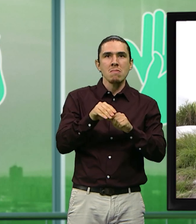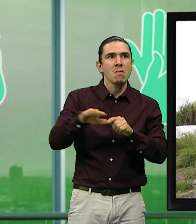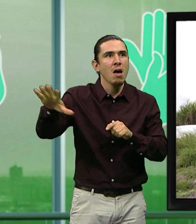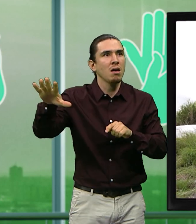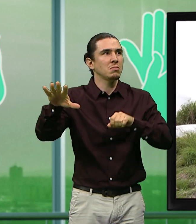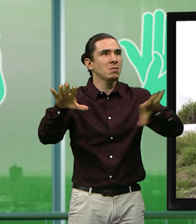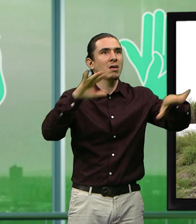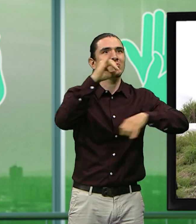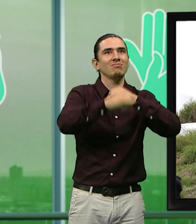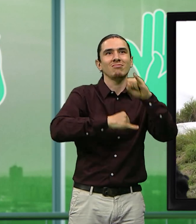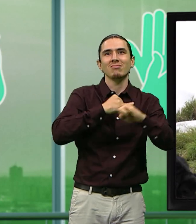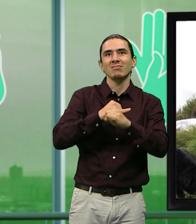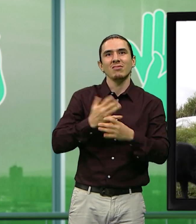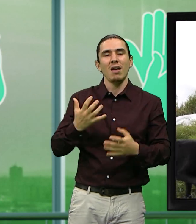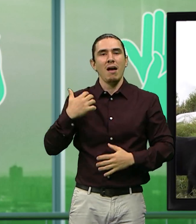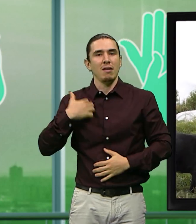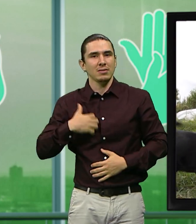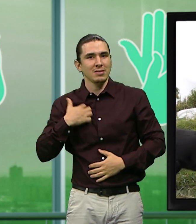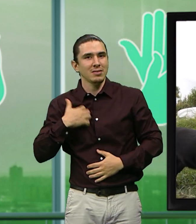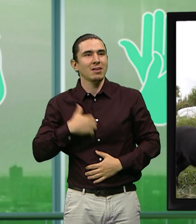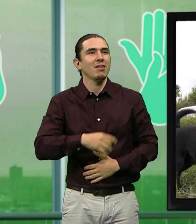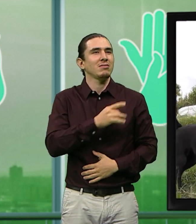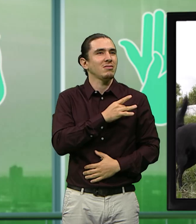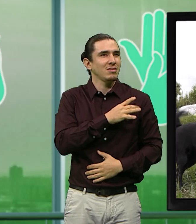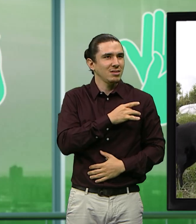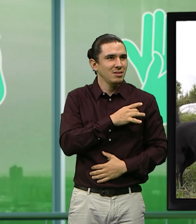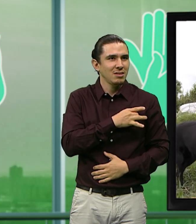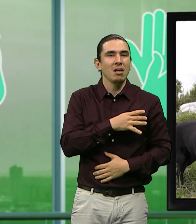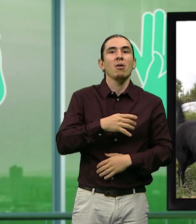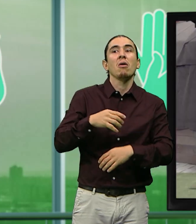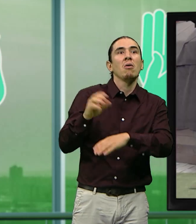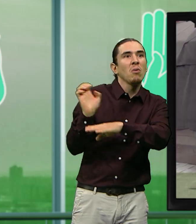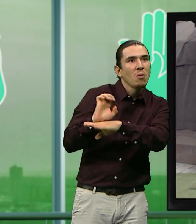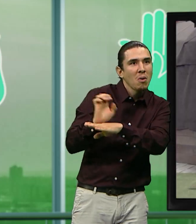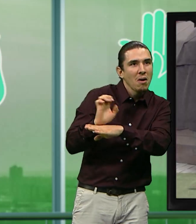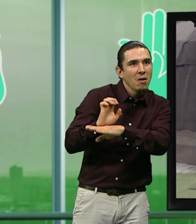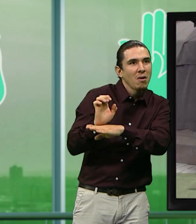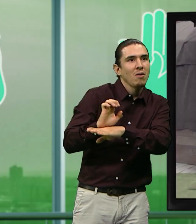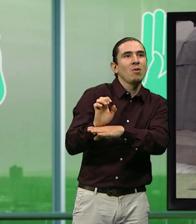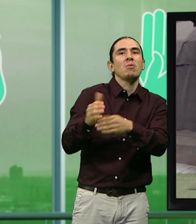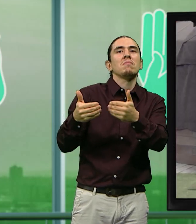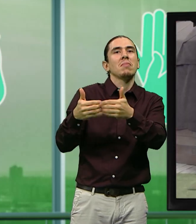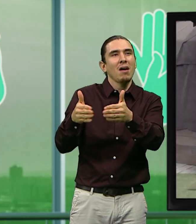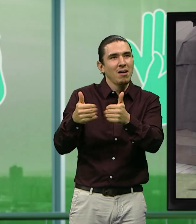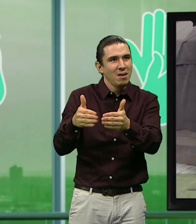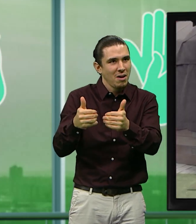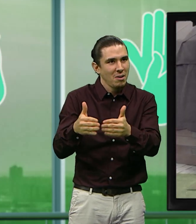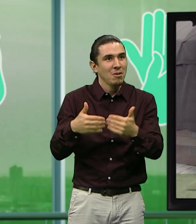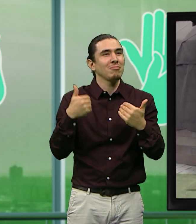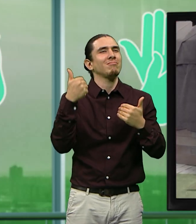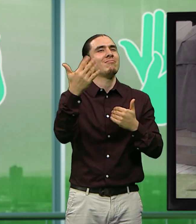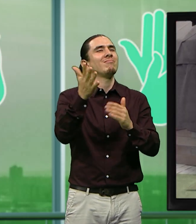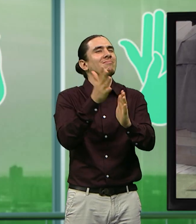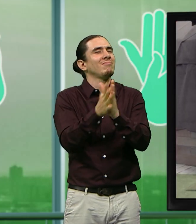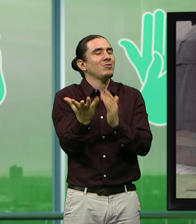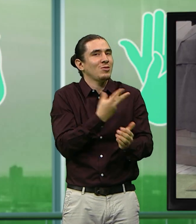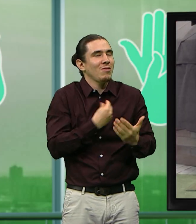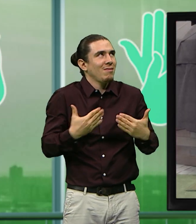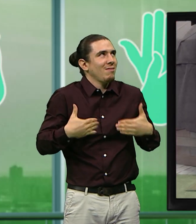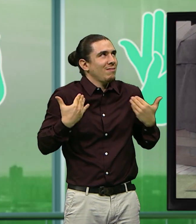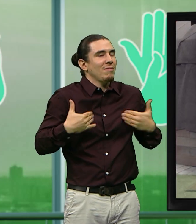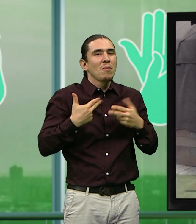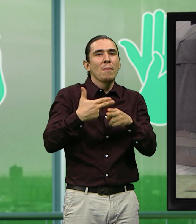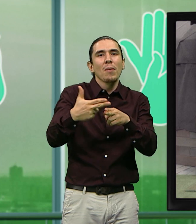llegamos a Argentina, fuimos a Chile. Hoy estamos a punto de dar inicio a las operaciones en Ecuador, Panamá. Y estamos muy